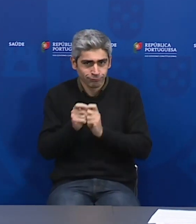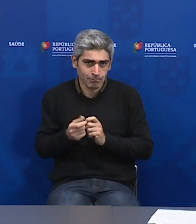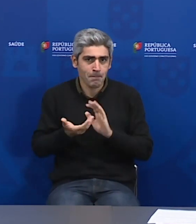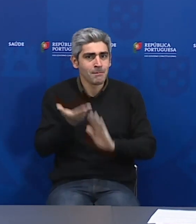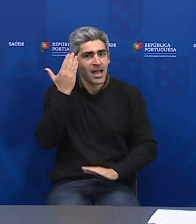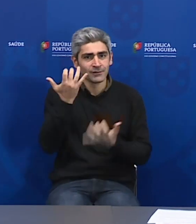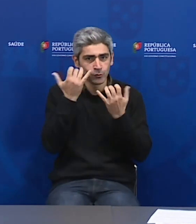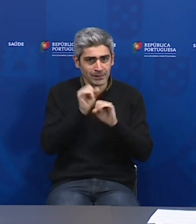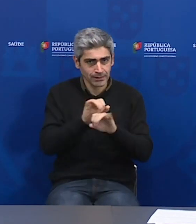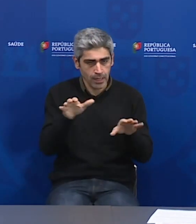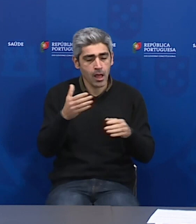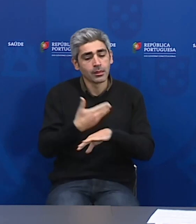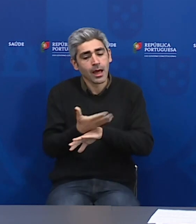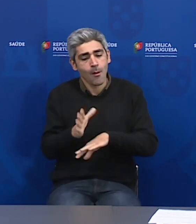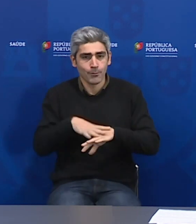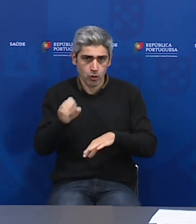deste atraso.